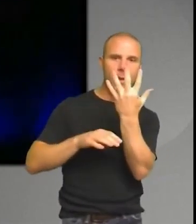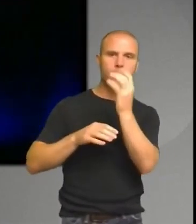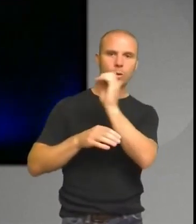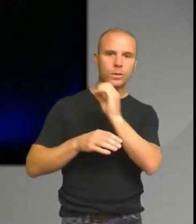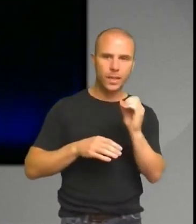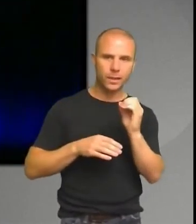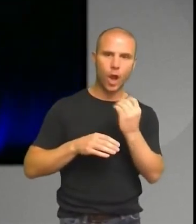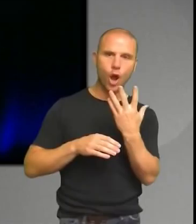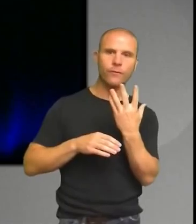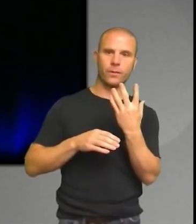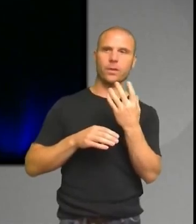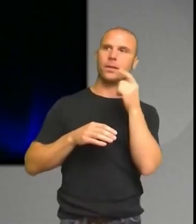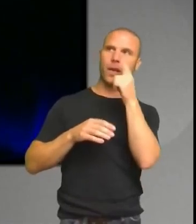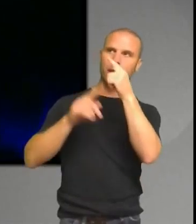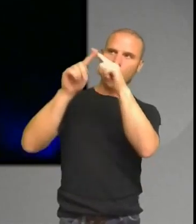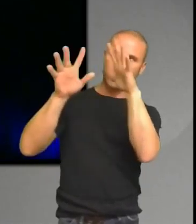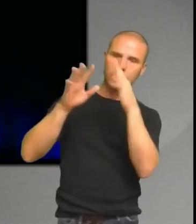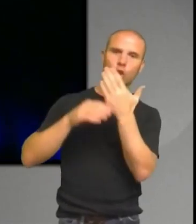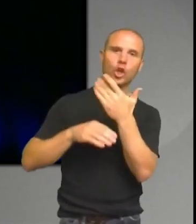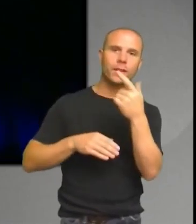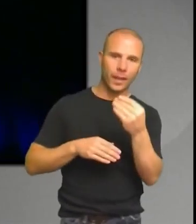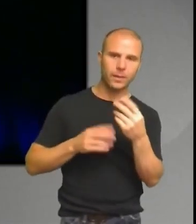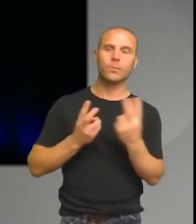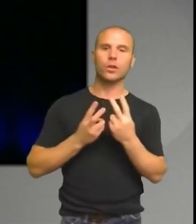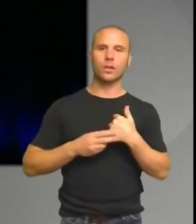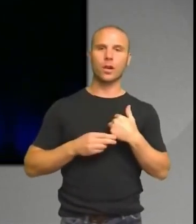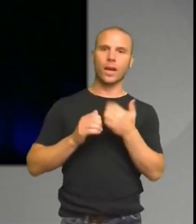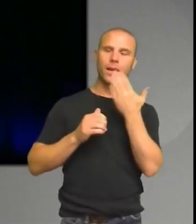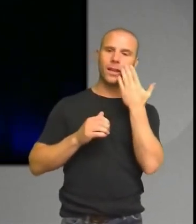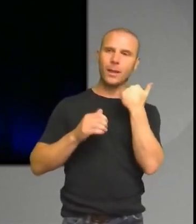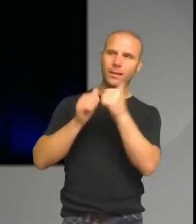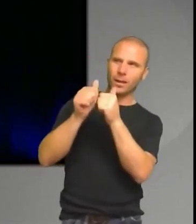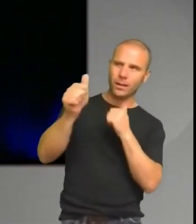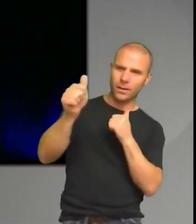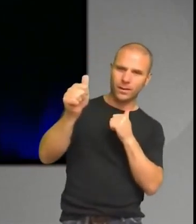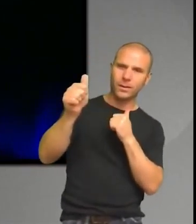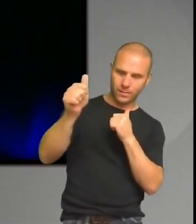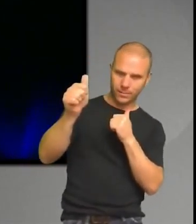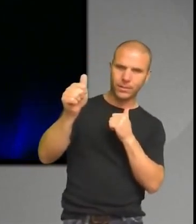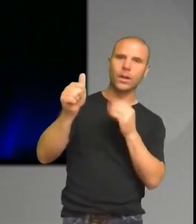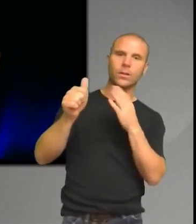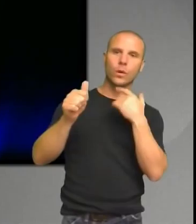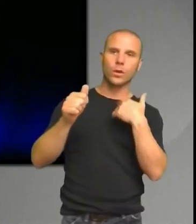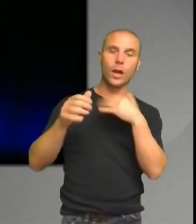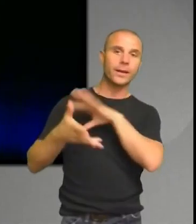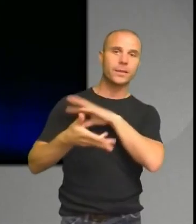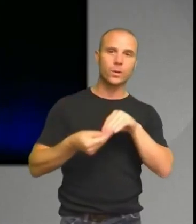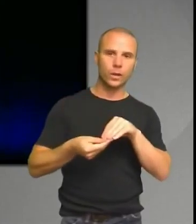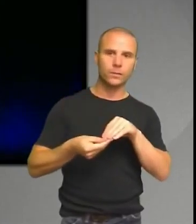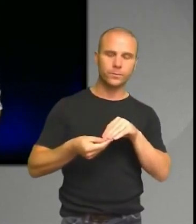planetens storlek ifrån till stjärnan. Och resultatet visar att det här. Alla planeternas storlek är i